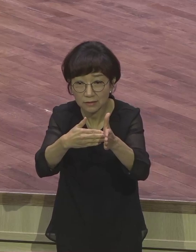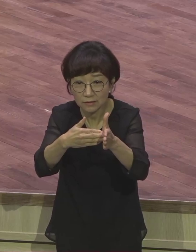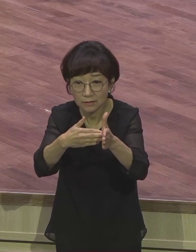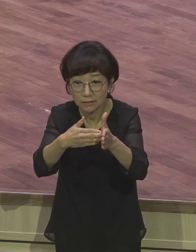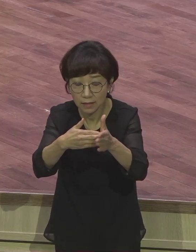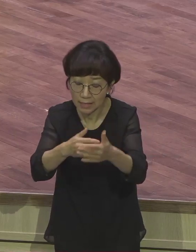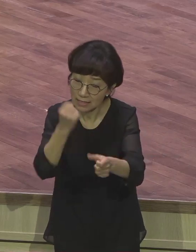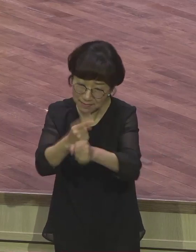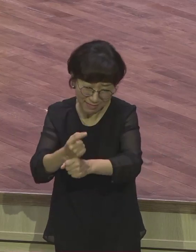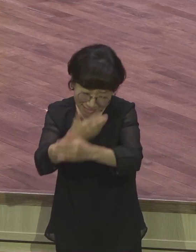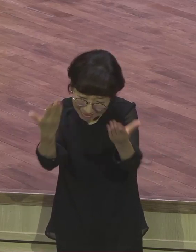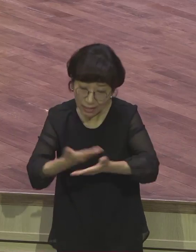줬다.